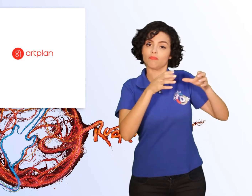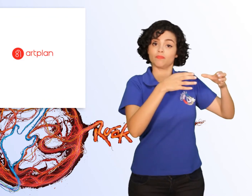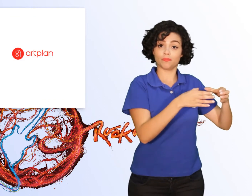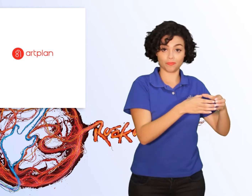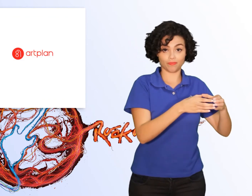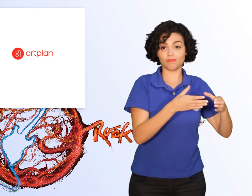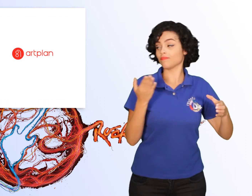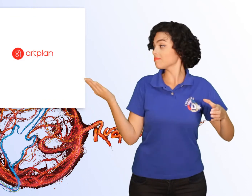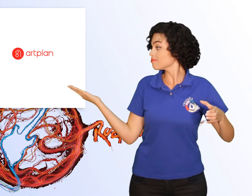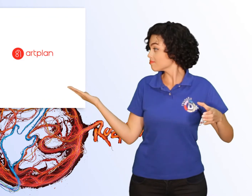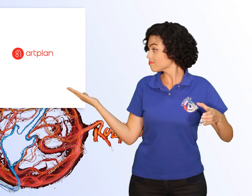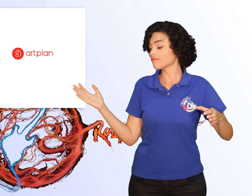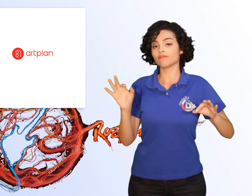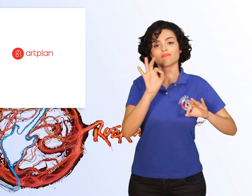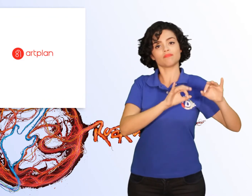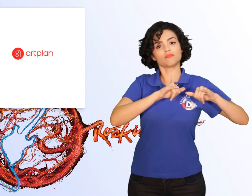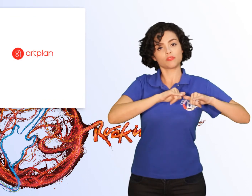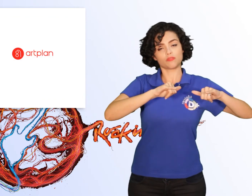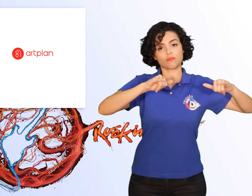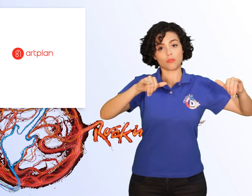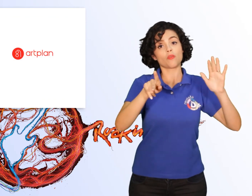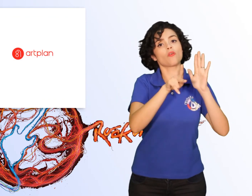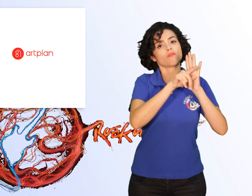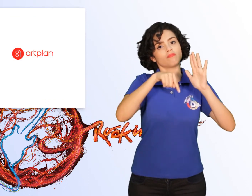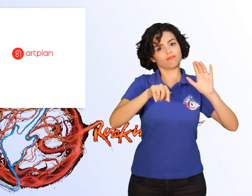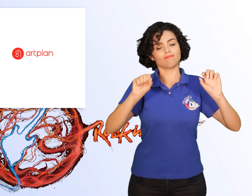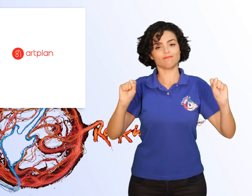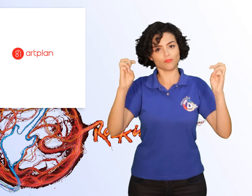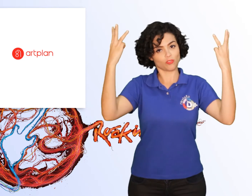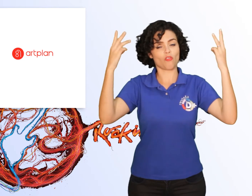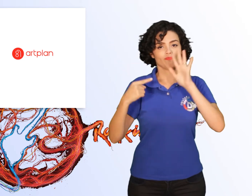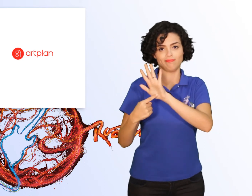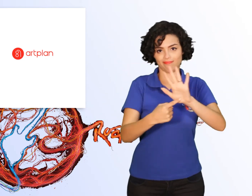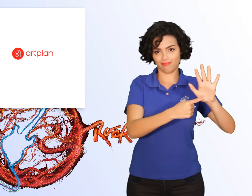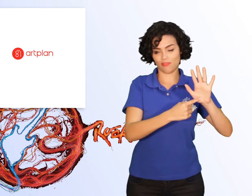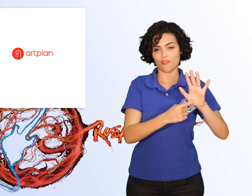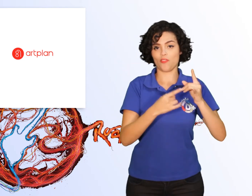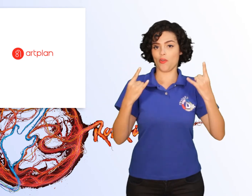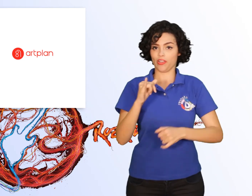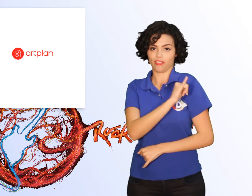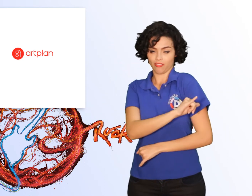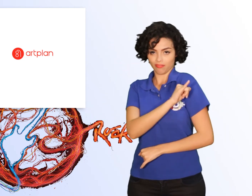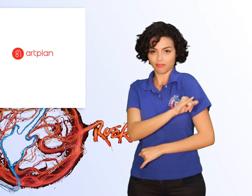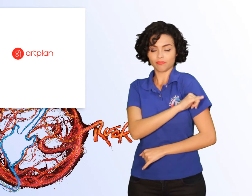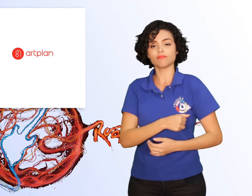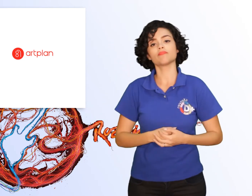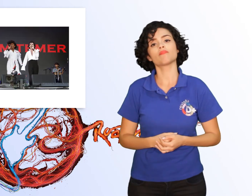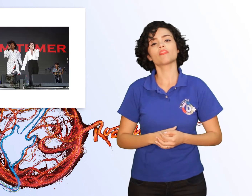da ArtPlan, a agência de comunicação do festival. A organização triangulou